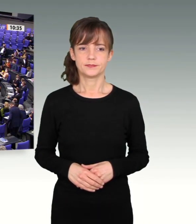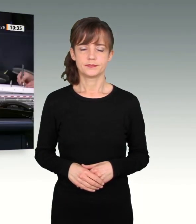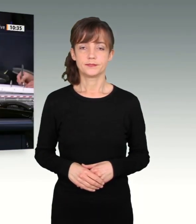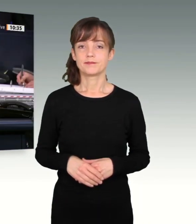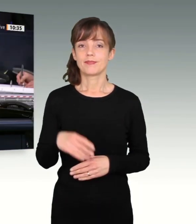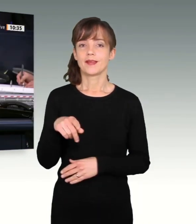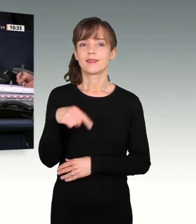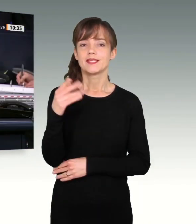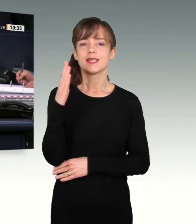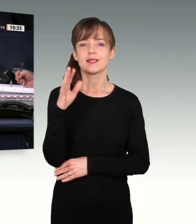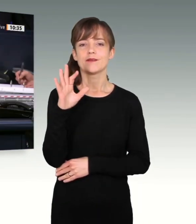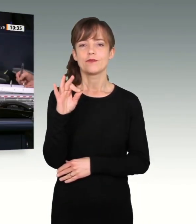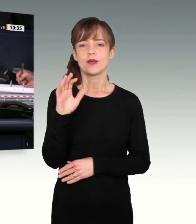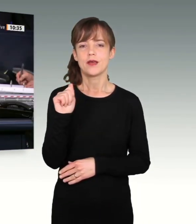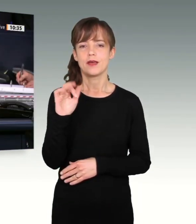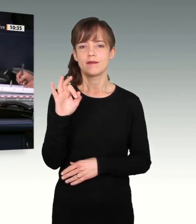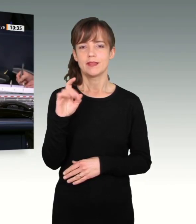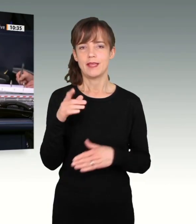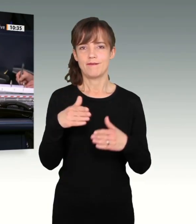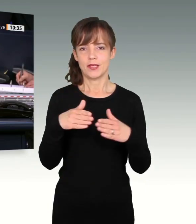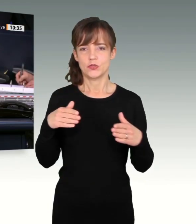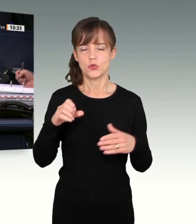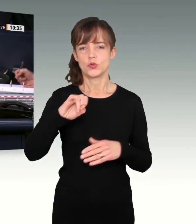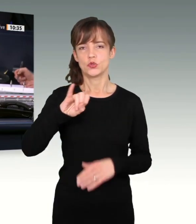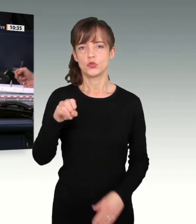Nächster Redner ist für die AfD-Fraktion Jürgen Braun.